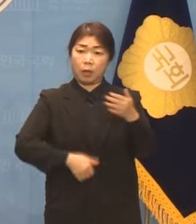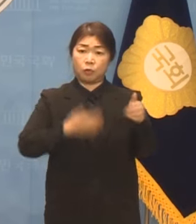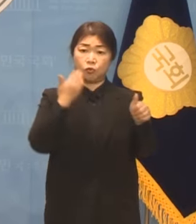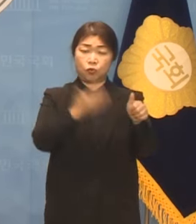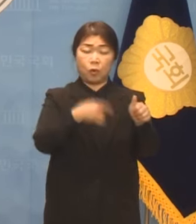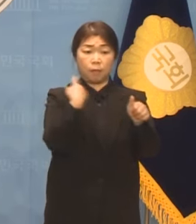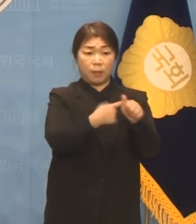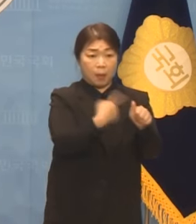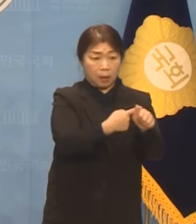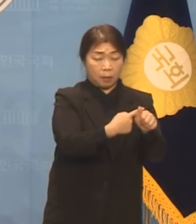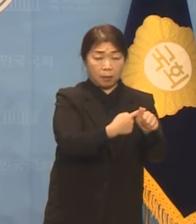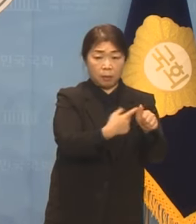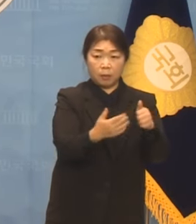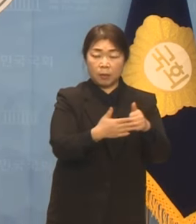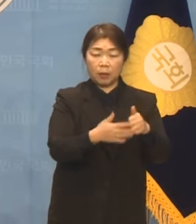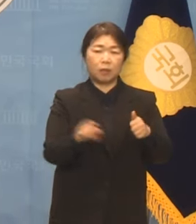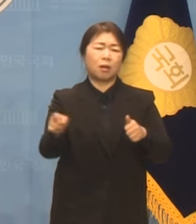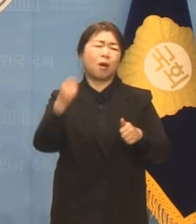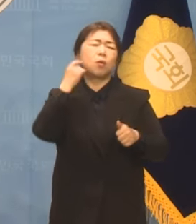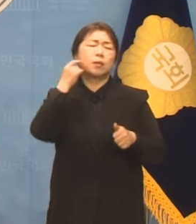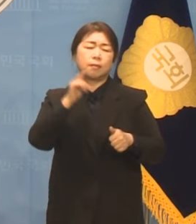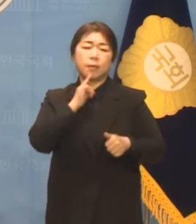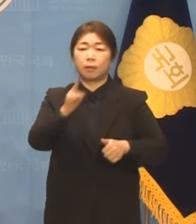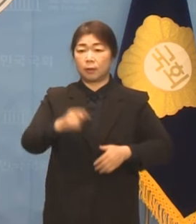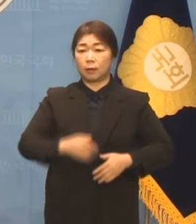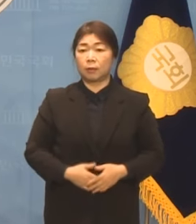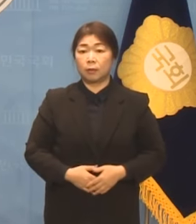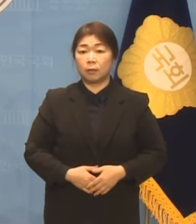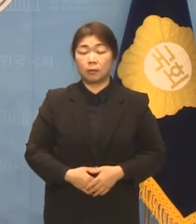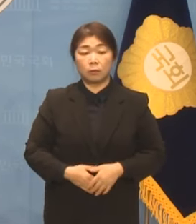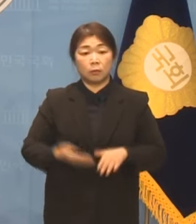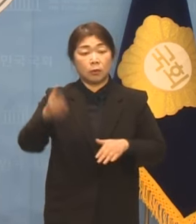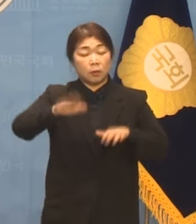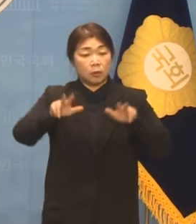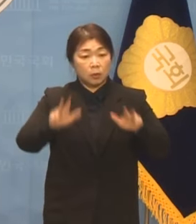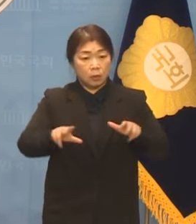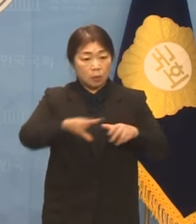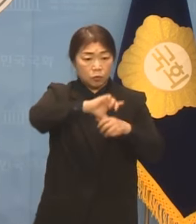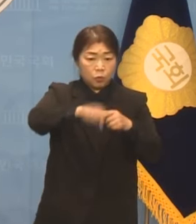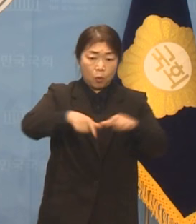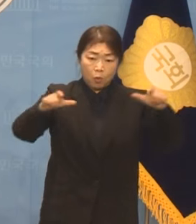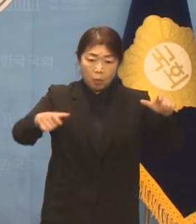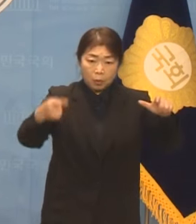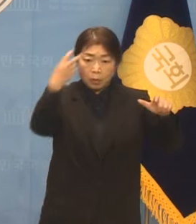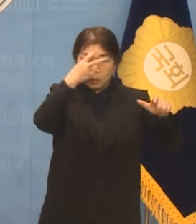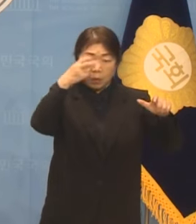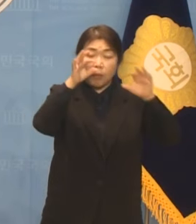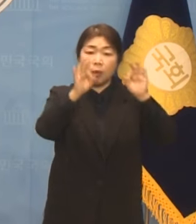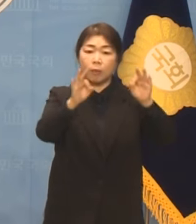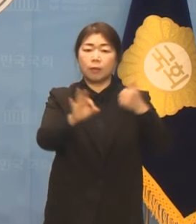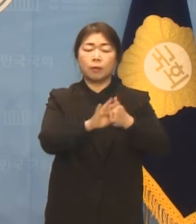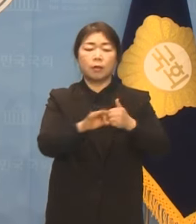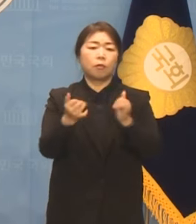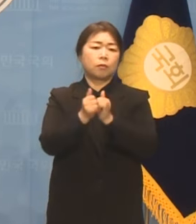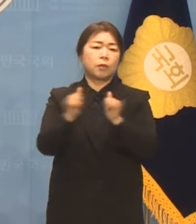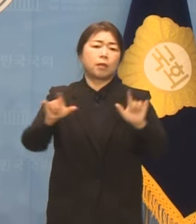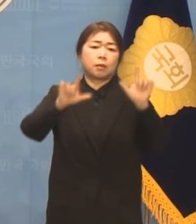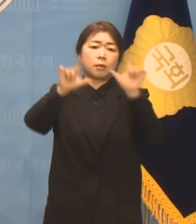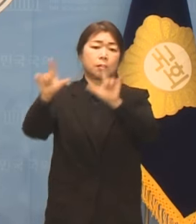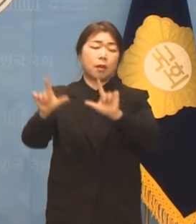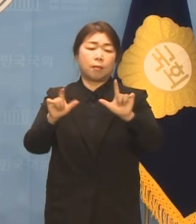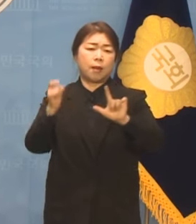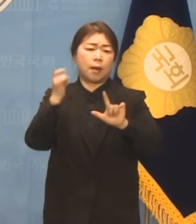선동에 불과하다고 응수했는데 지금 수도권 곳곳을 훑으며 가짜 민생 정책으로